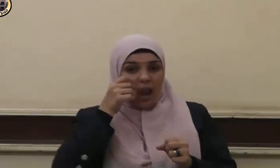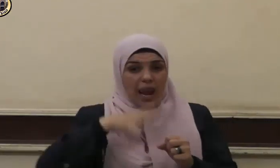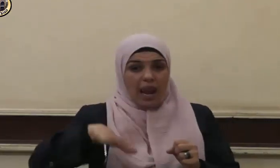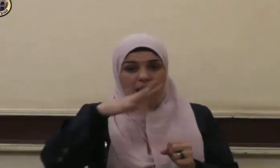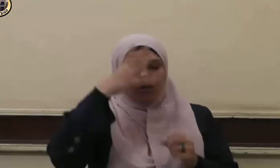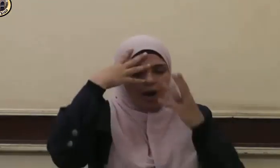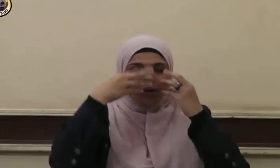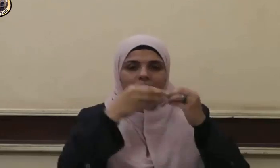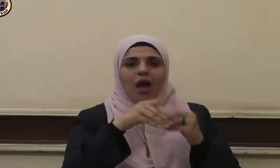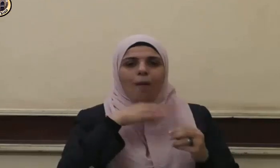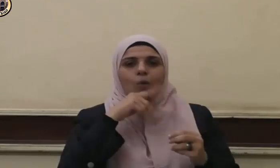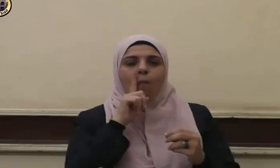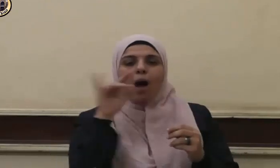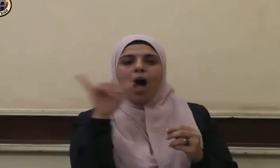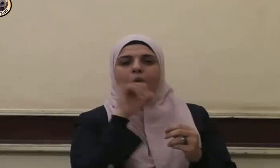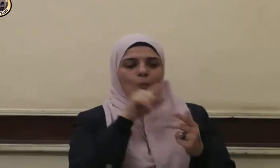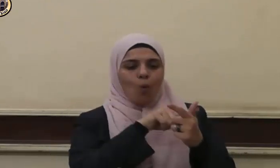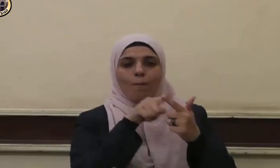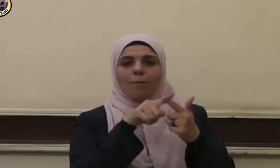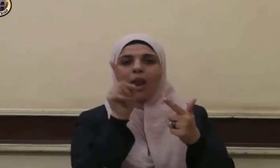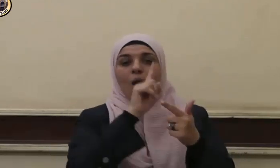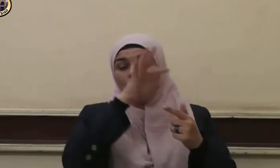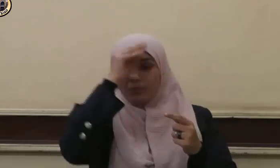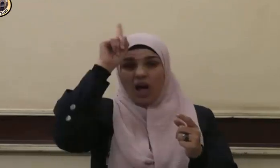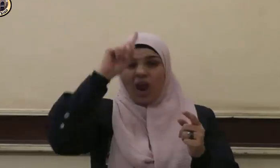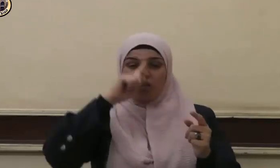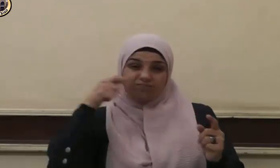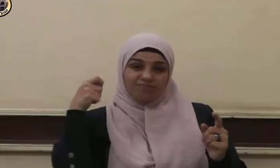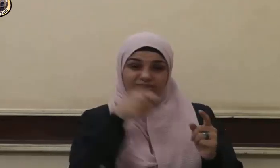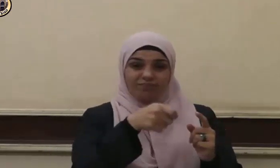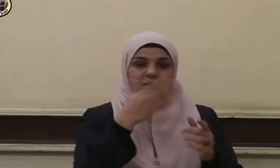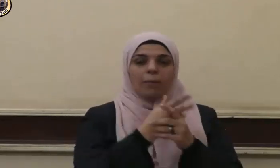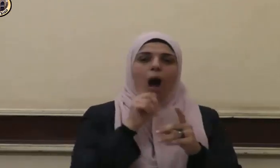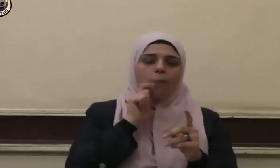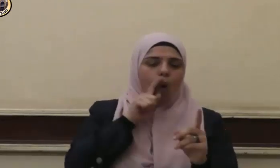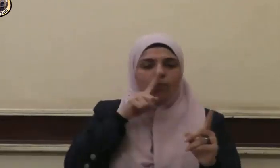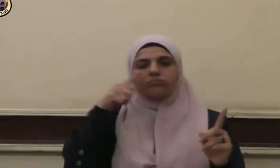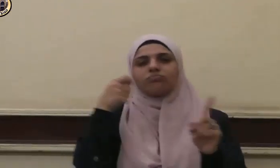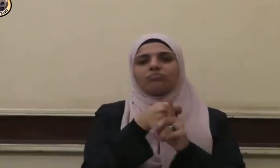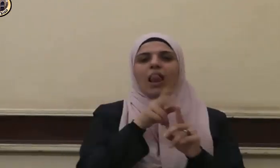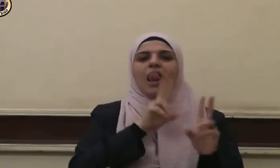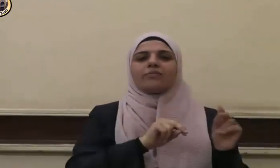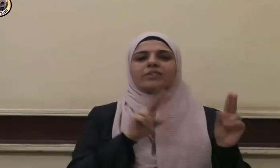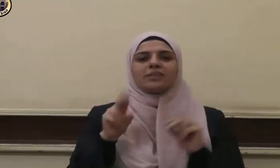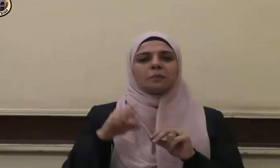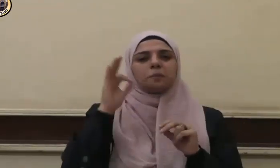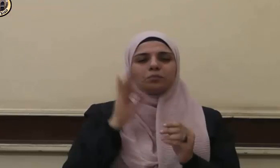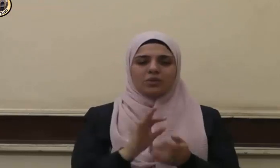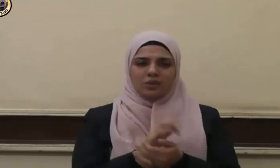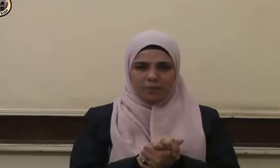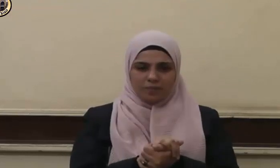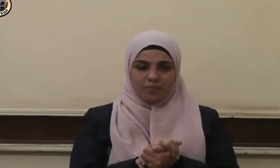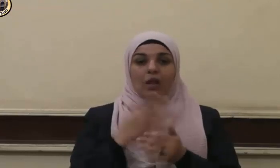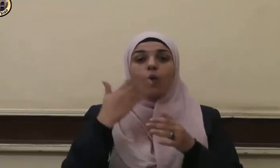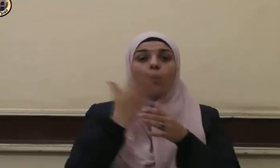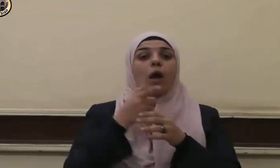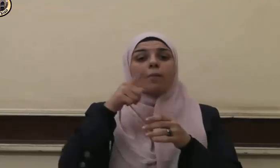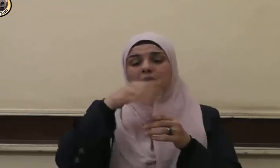في رضى الوالدين وصخة الله في صخة الوالدين ومنها أنه